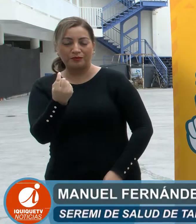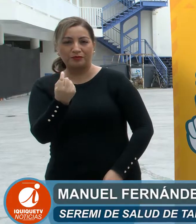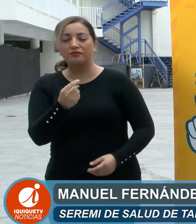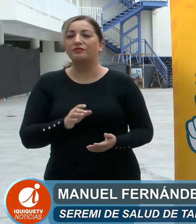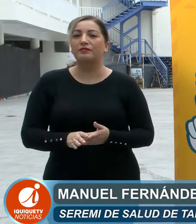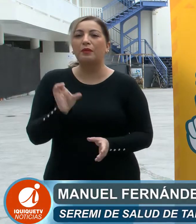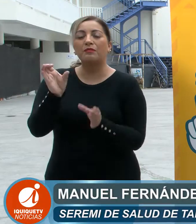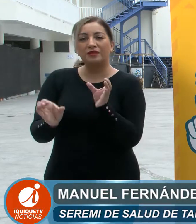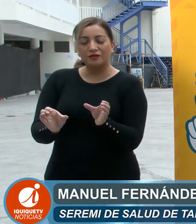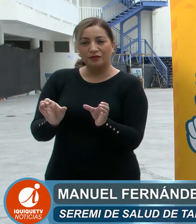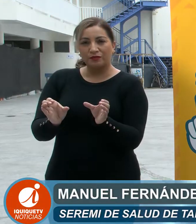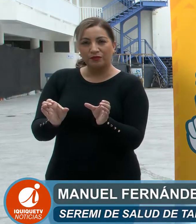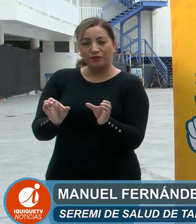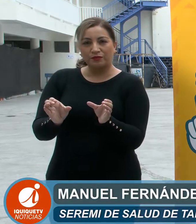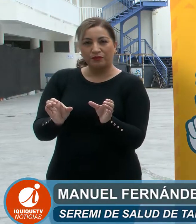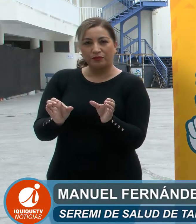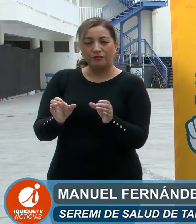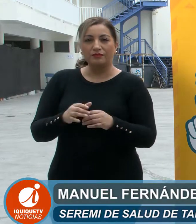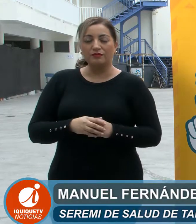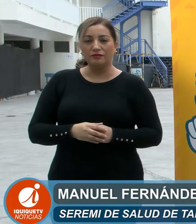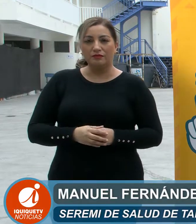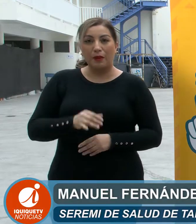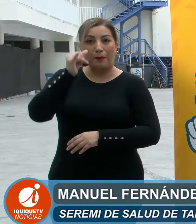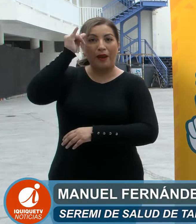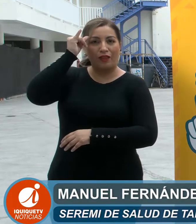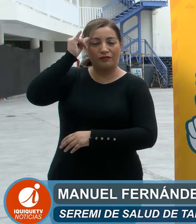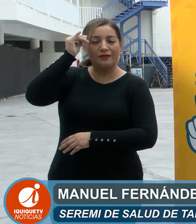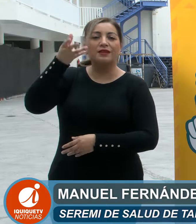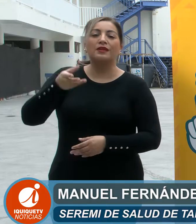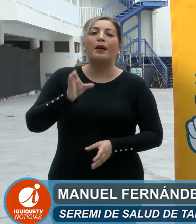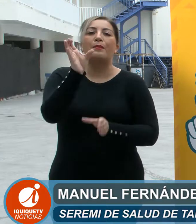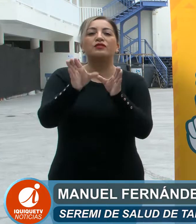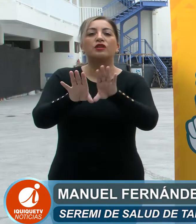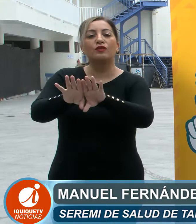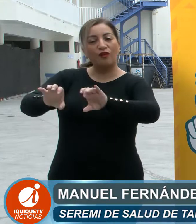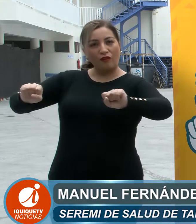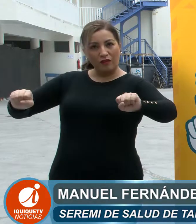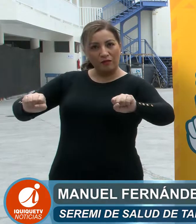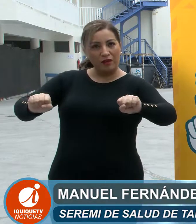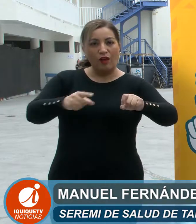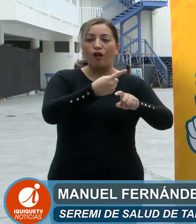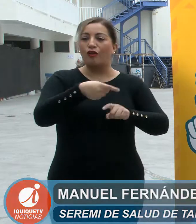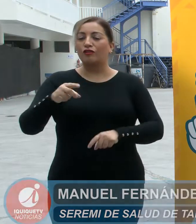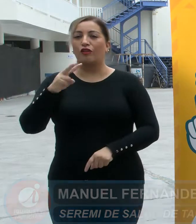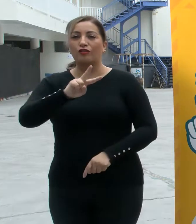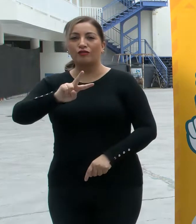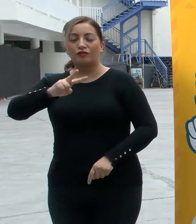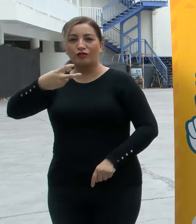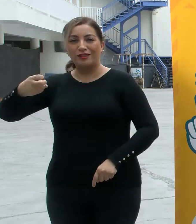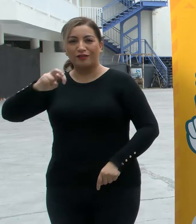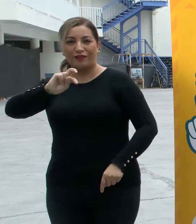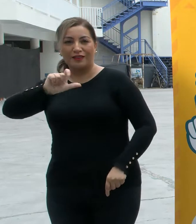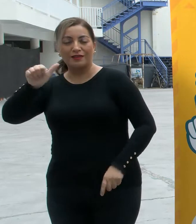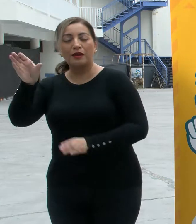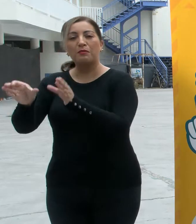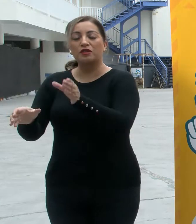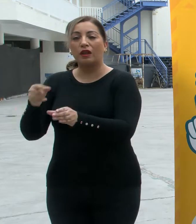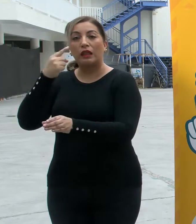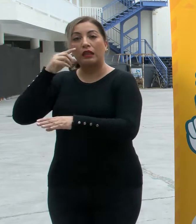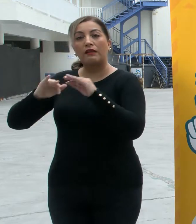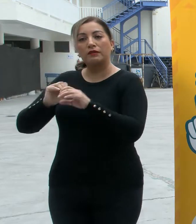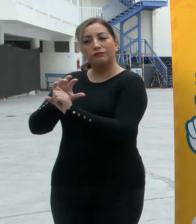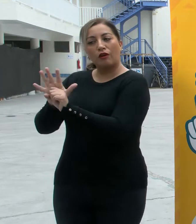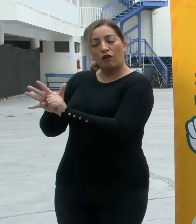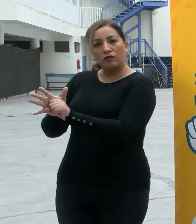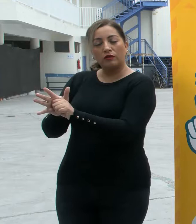a pacientes confirmados y 226 a pacientes probables.